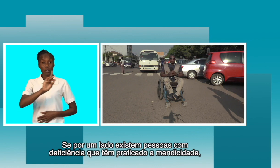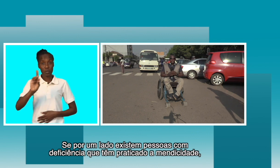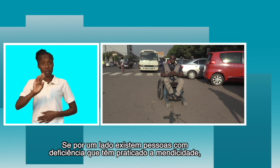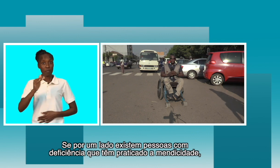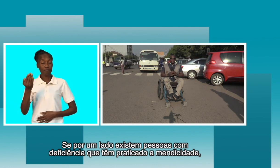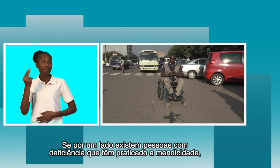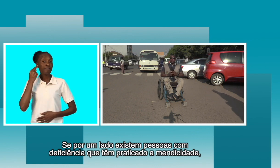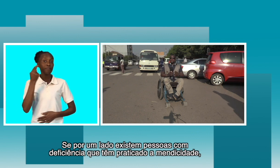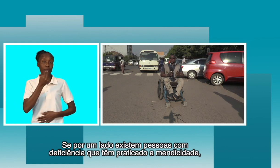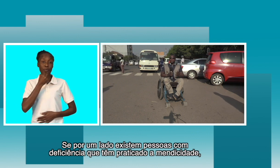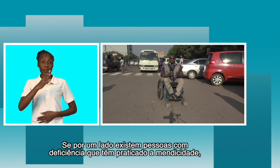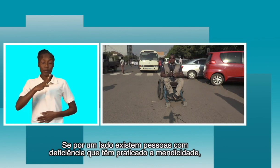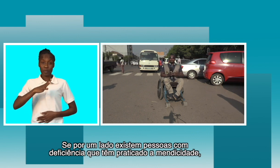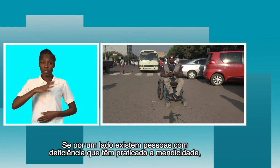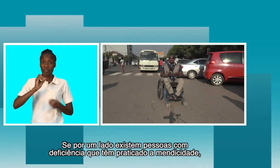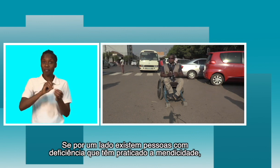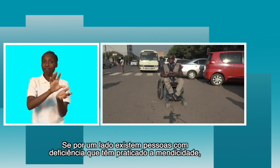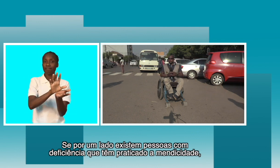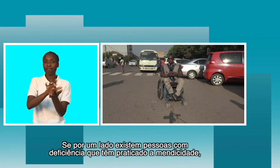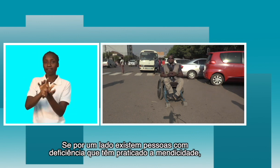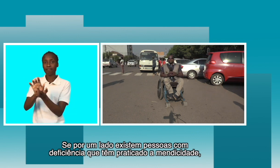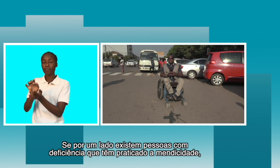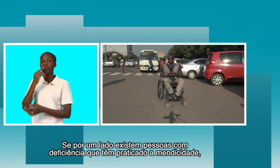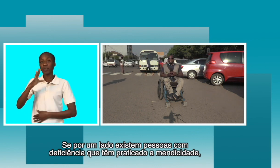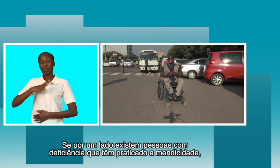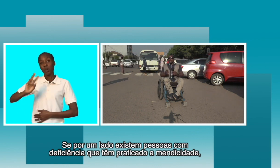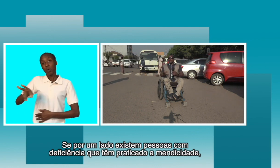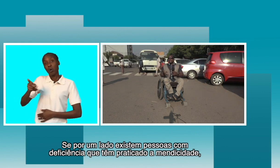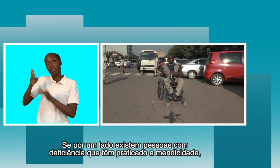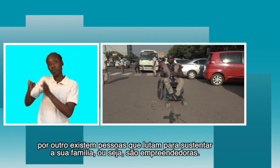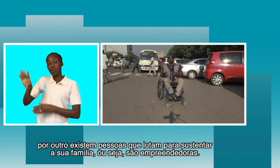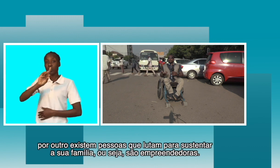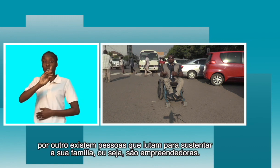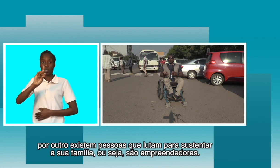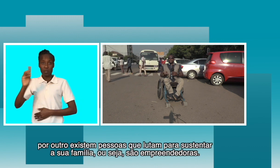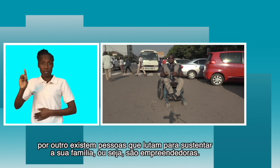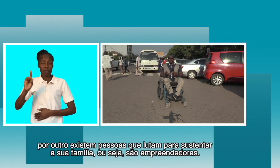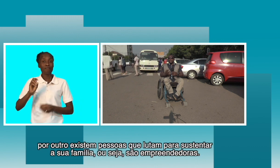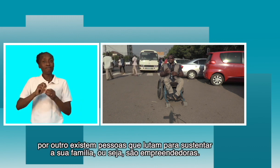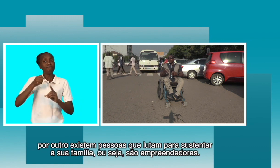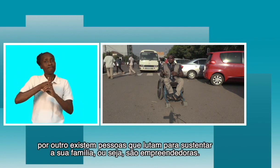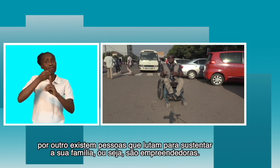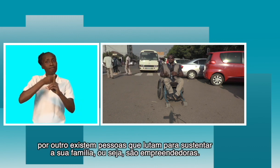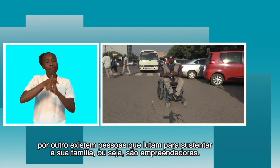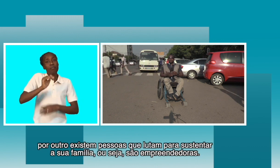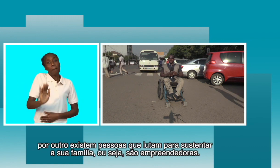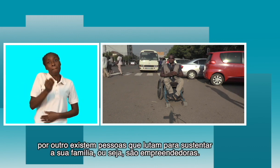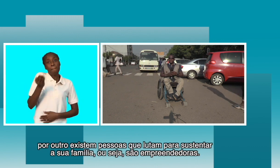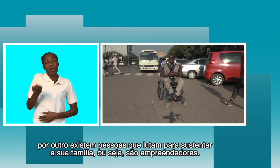deficiência auditiva que têm praticado a minha cidade, existem pessoas com deficiência que lutam do seu dia a dia